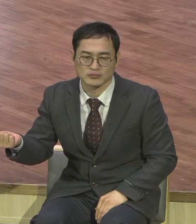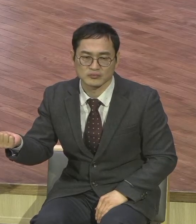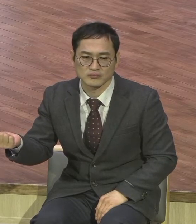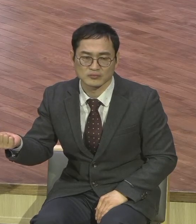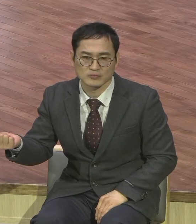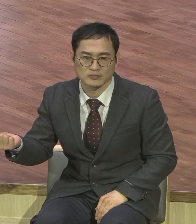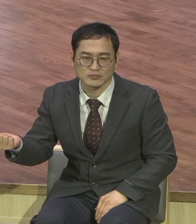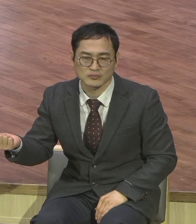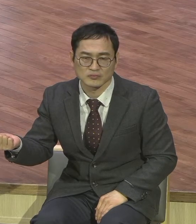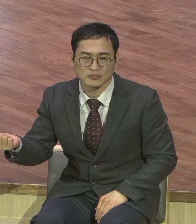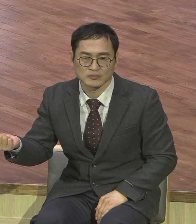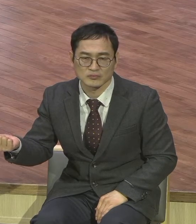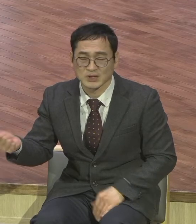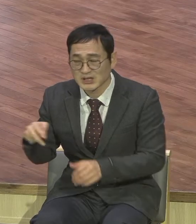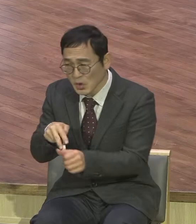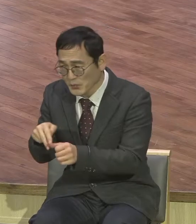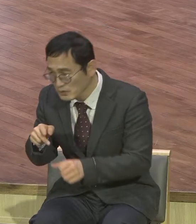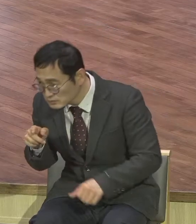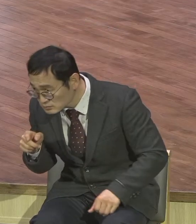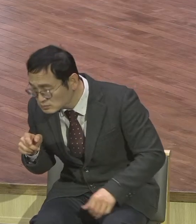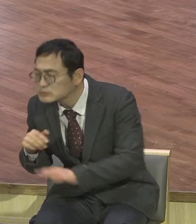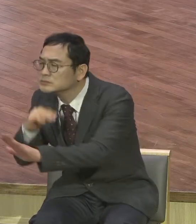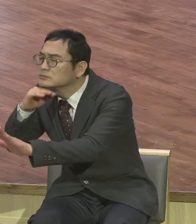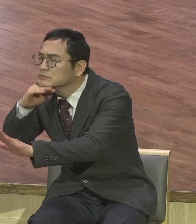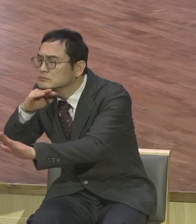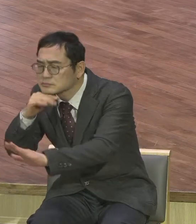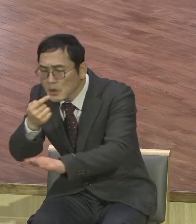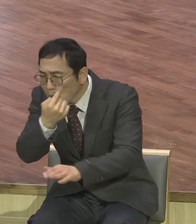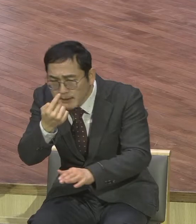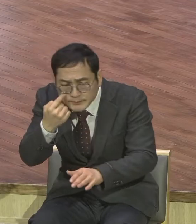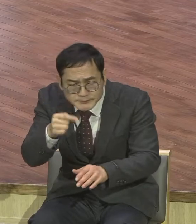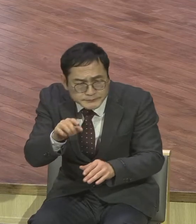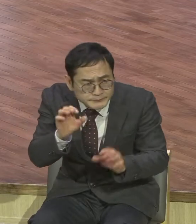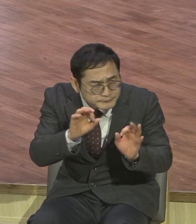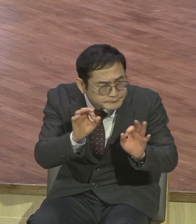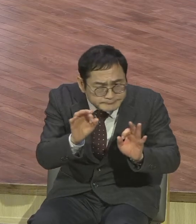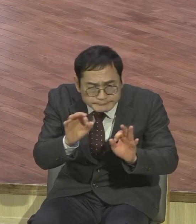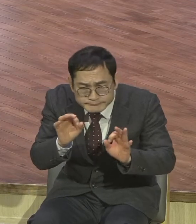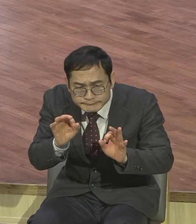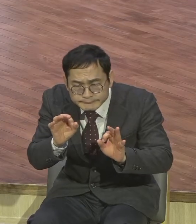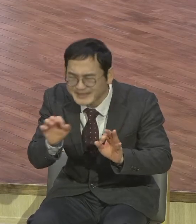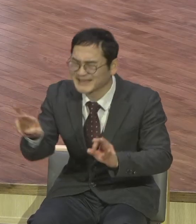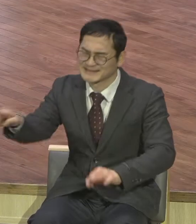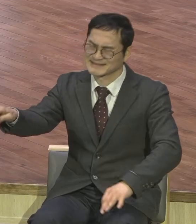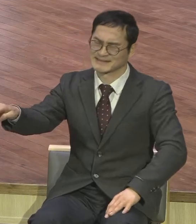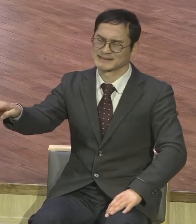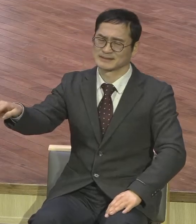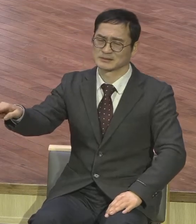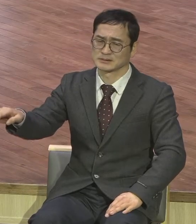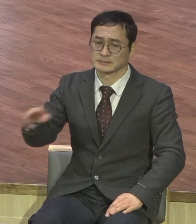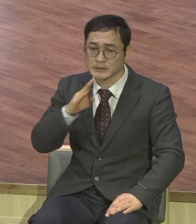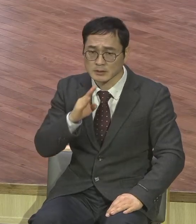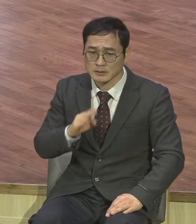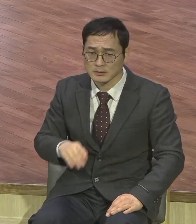카톡에 받아가지고 말이요 제가 왜 말씀드립니까 사단은 계속해서 영적으로